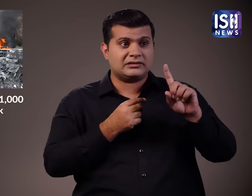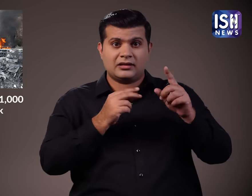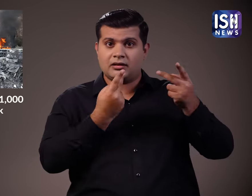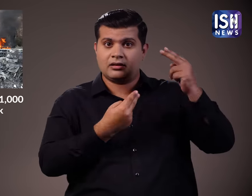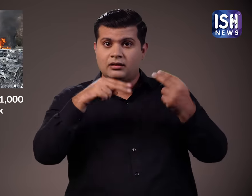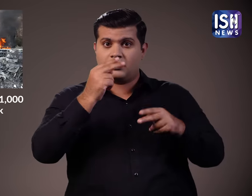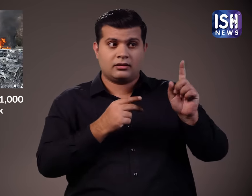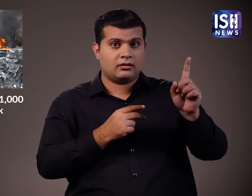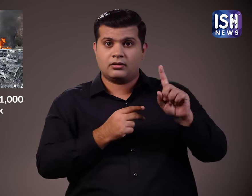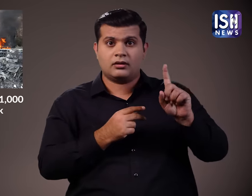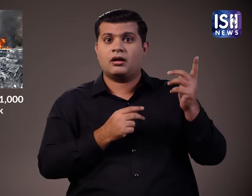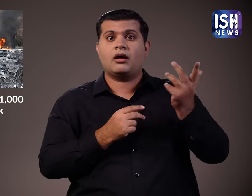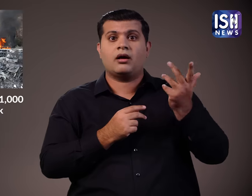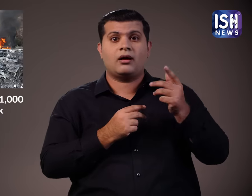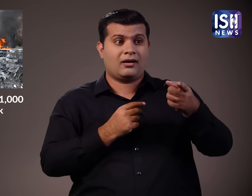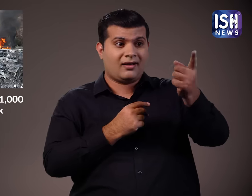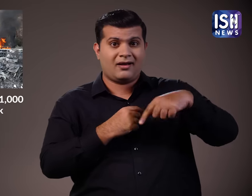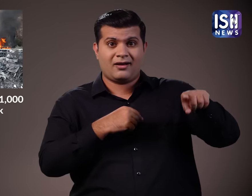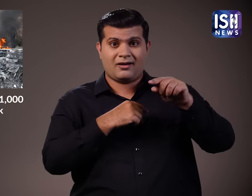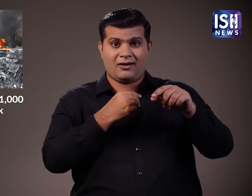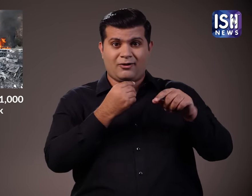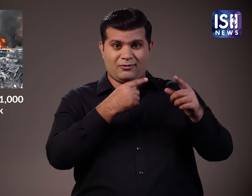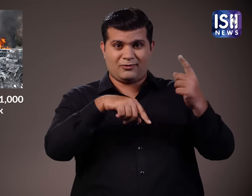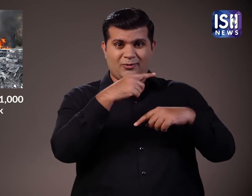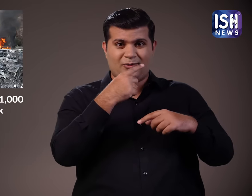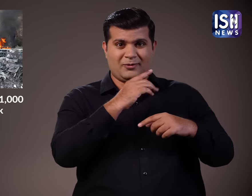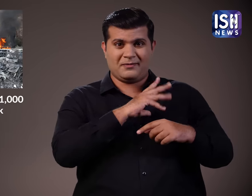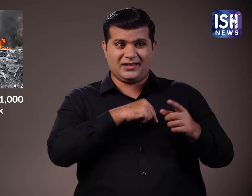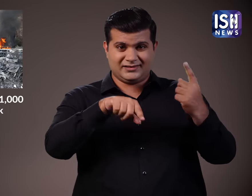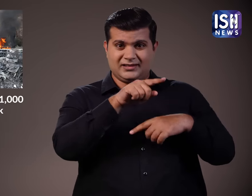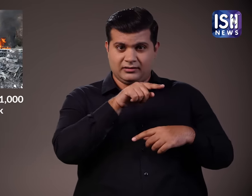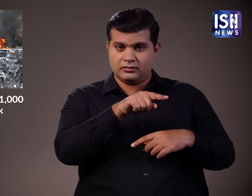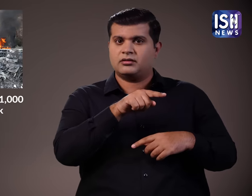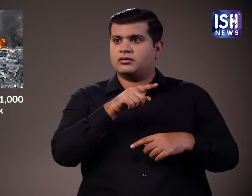यह सचाई नहीं है। उनके मताबिक फिलिस्तीनी यहुदियों पर पत्थर फेकते